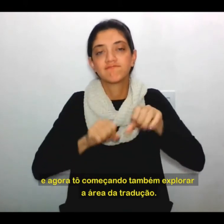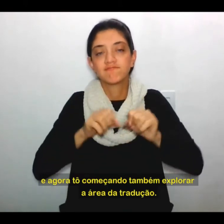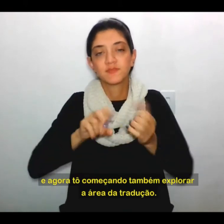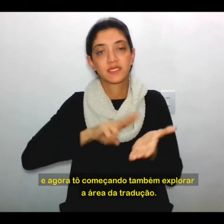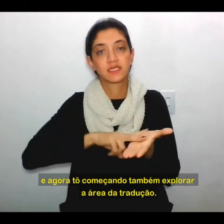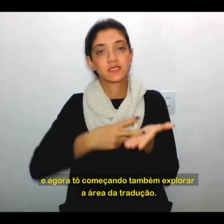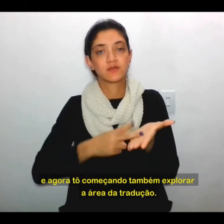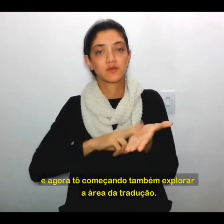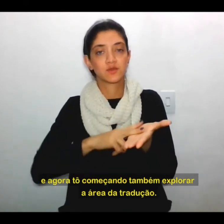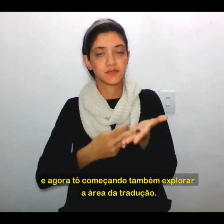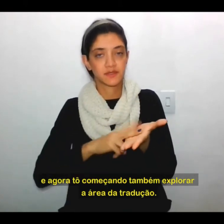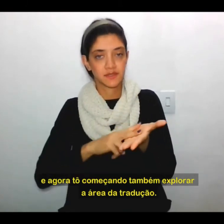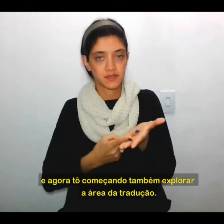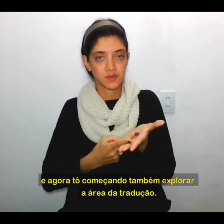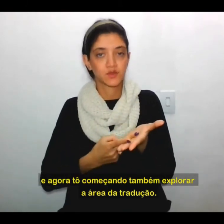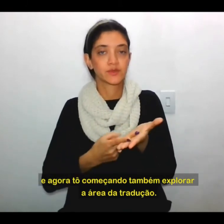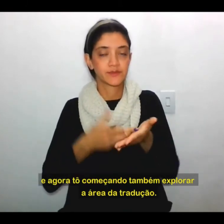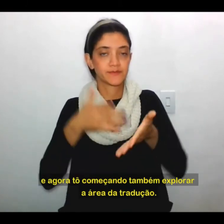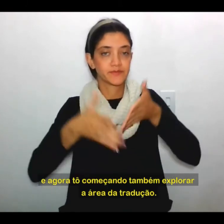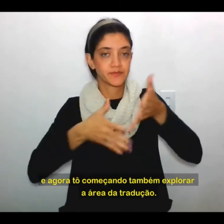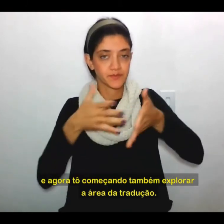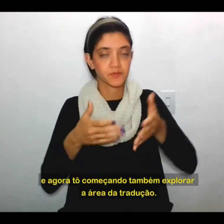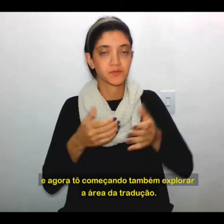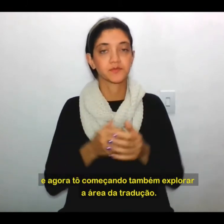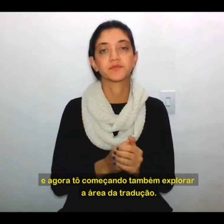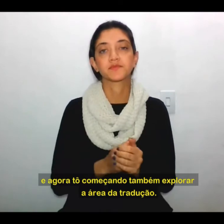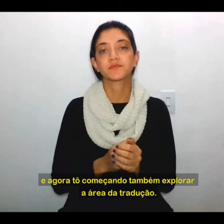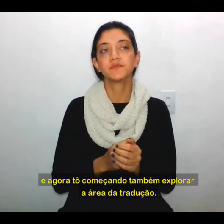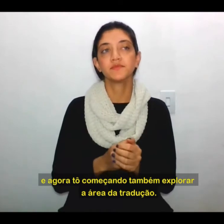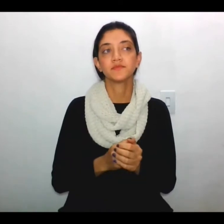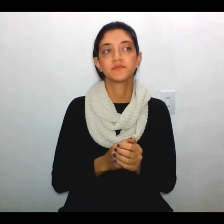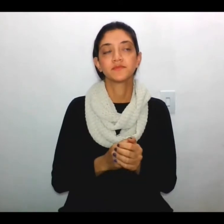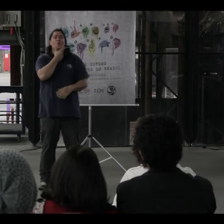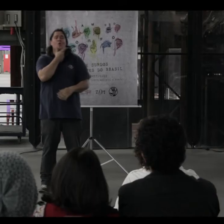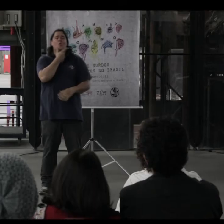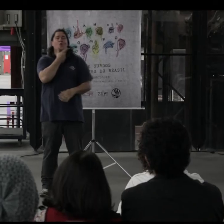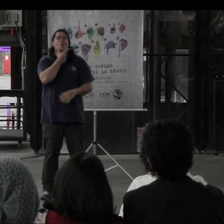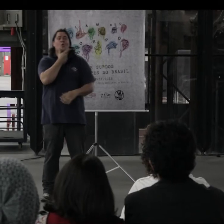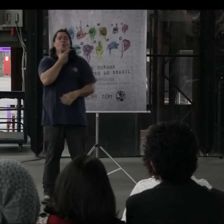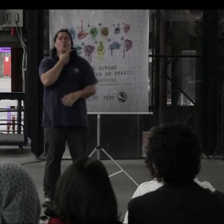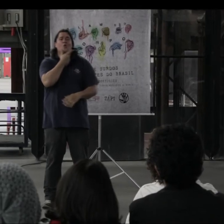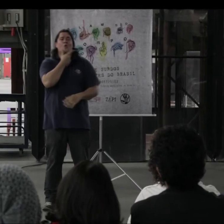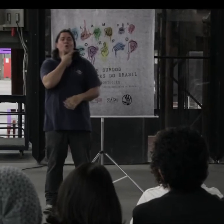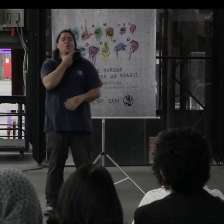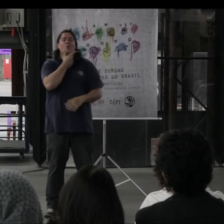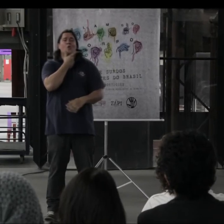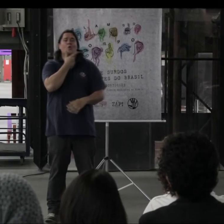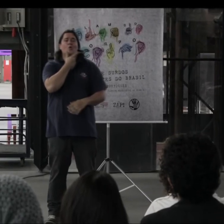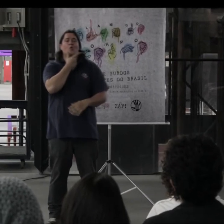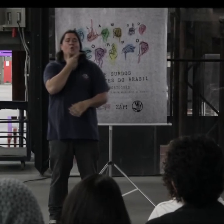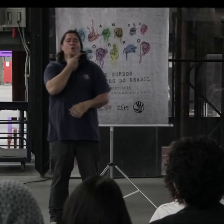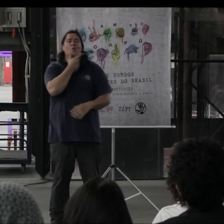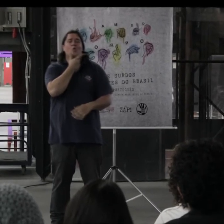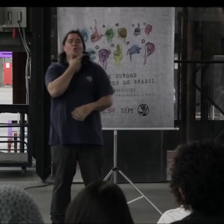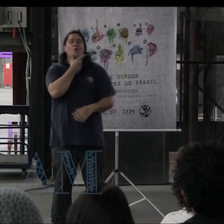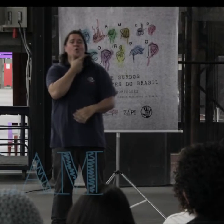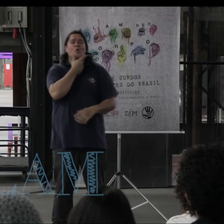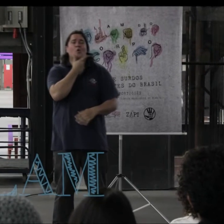começando também a explorar a área da tradução. Fábio, que está à frente do cartaz e usa uma camiseta azul